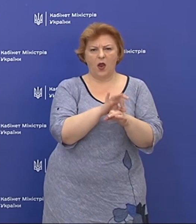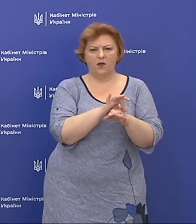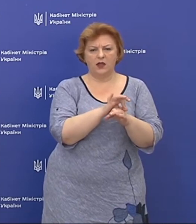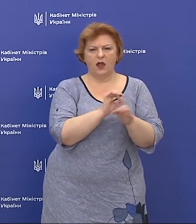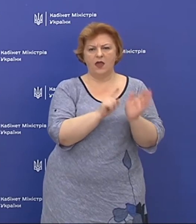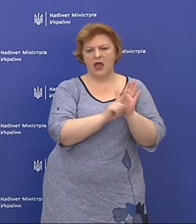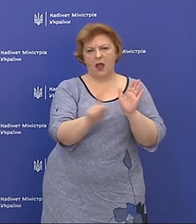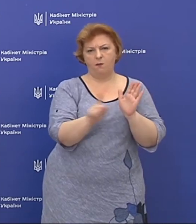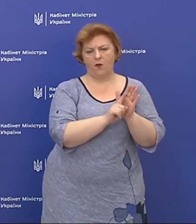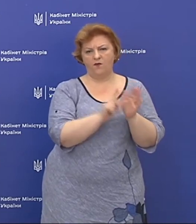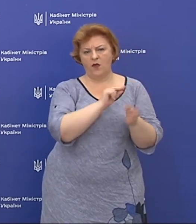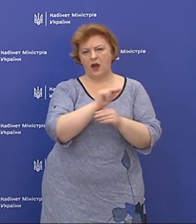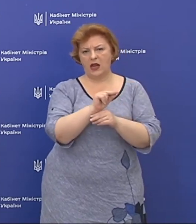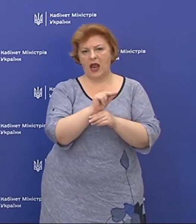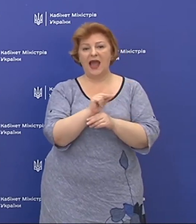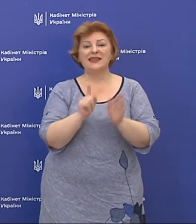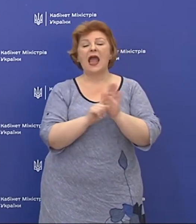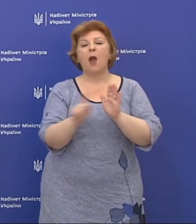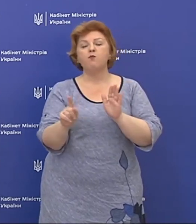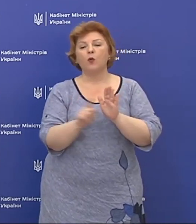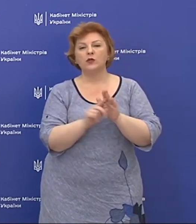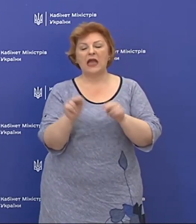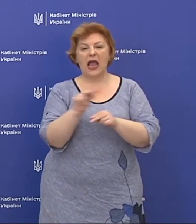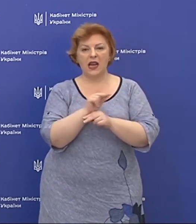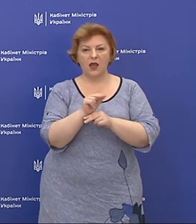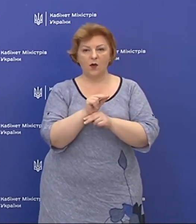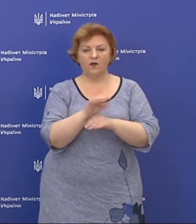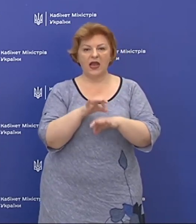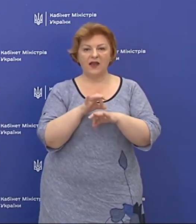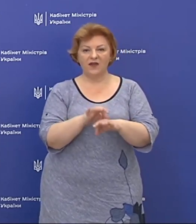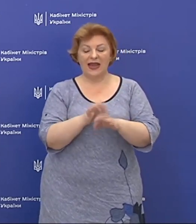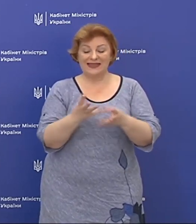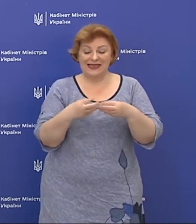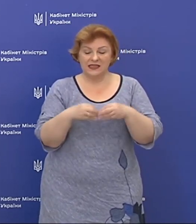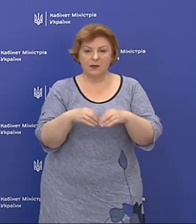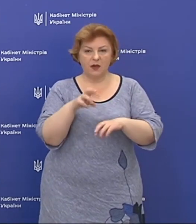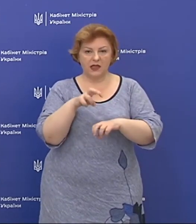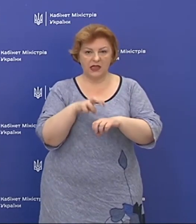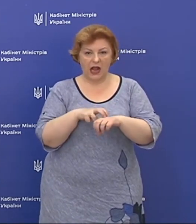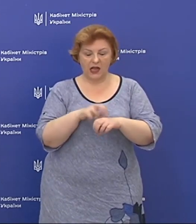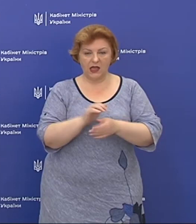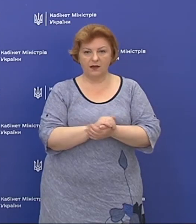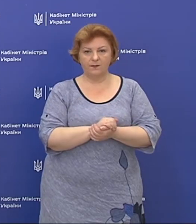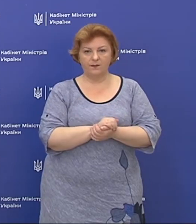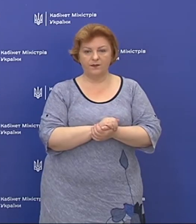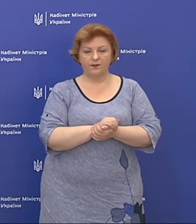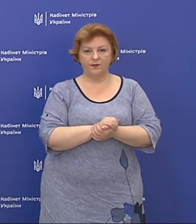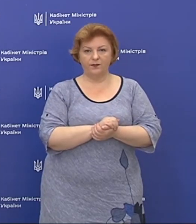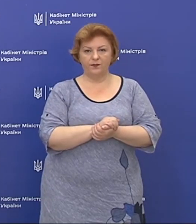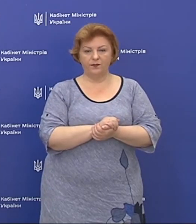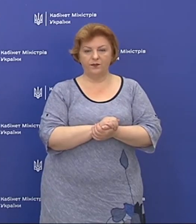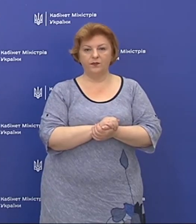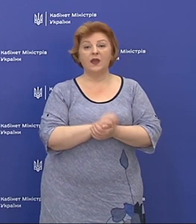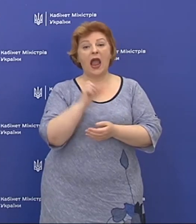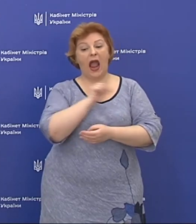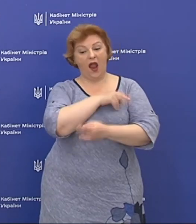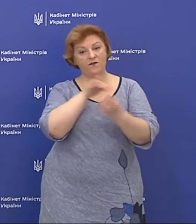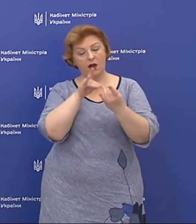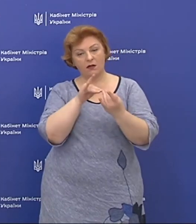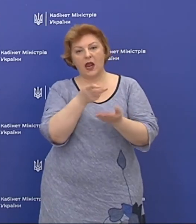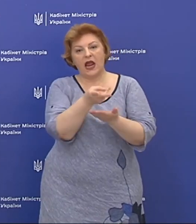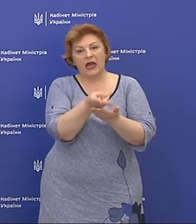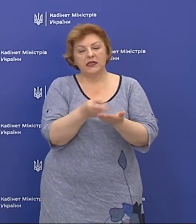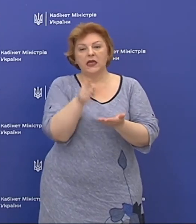амбулаторному лікуванні. Амбулаторне лікування, в тому числі, веде сімейний лікарь, а в лікарнях